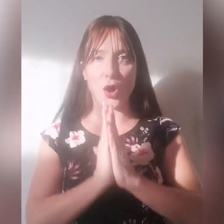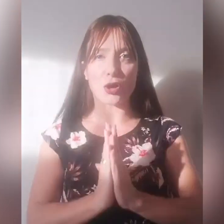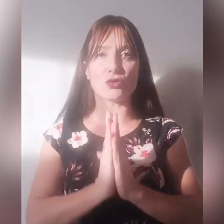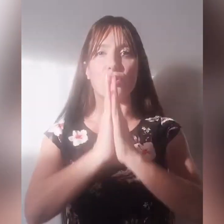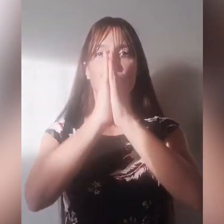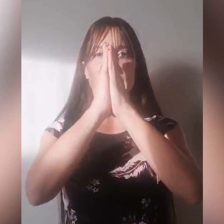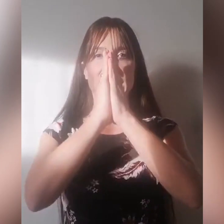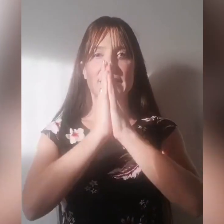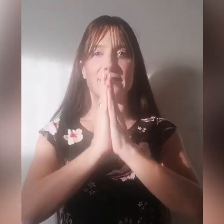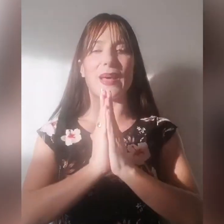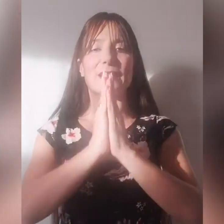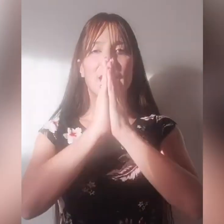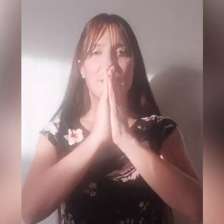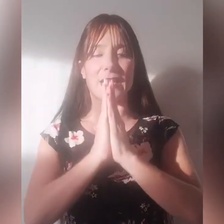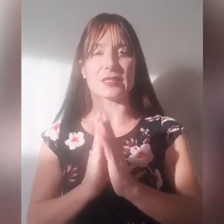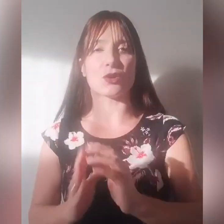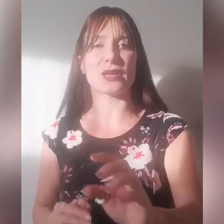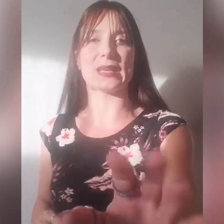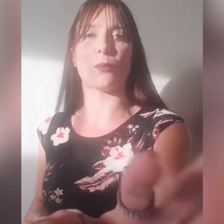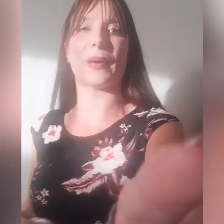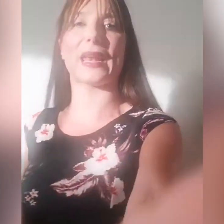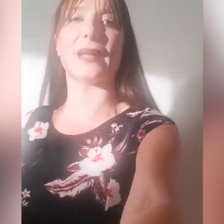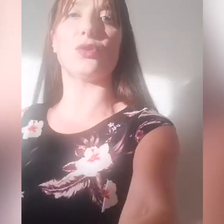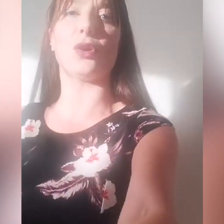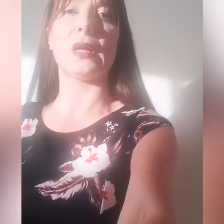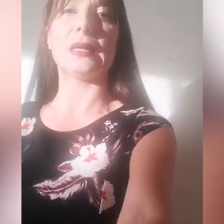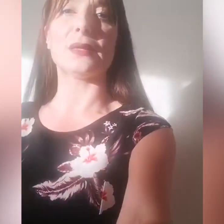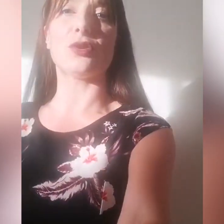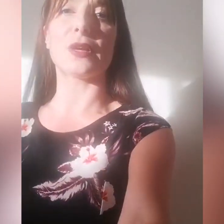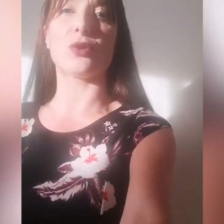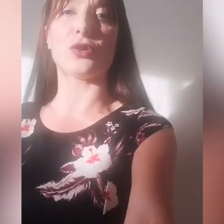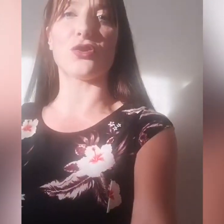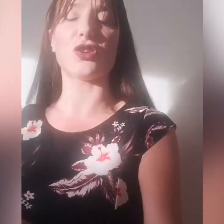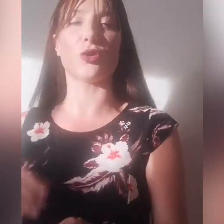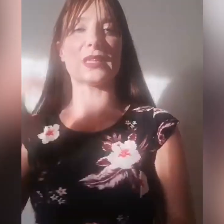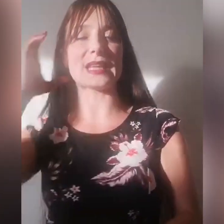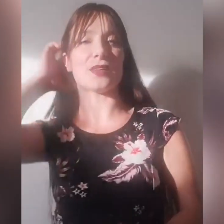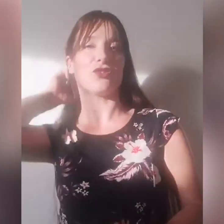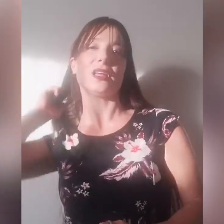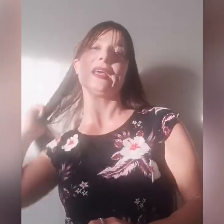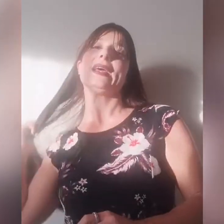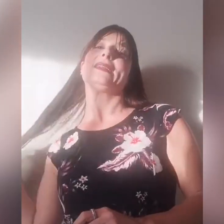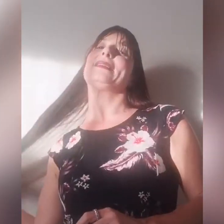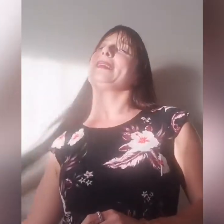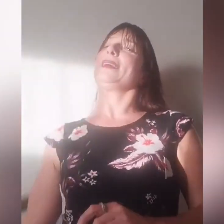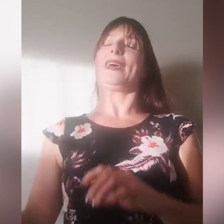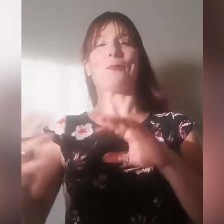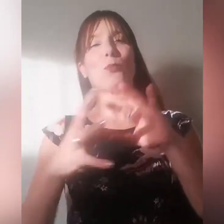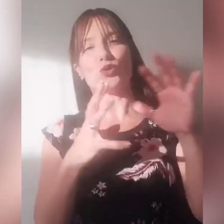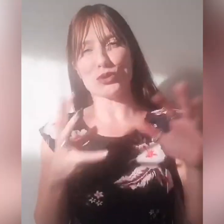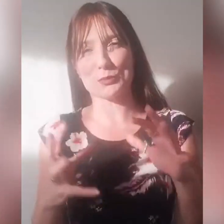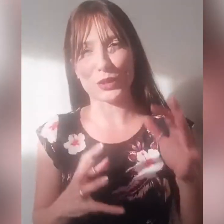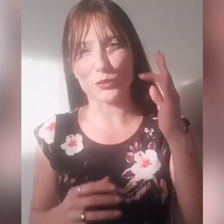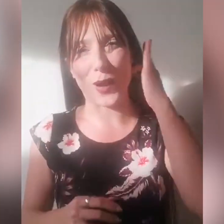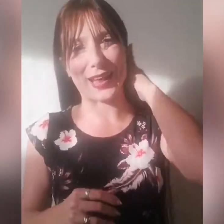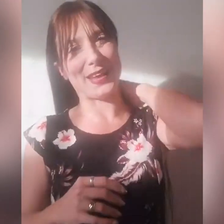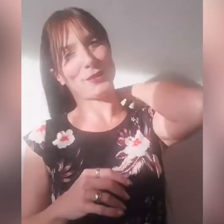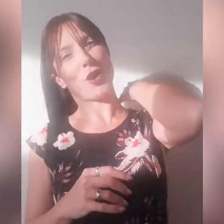ricordo nella settimana della liberazione stiamo parlando, tanto vengono 300 messaggi, di mondo spirituale, no?